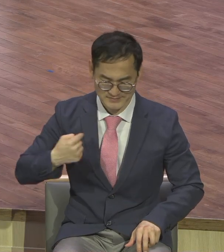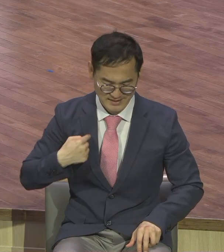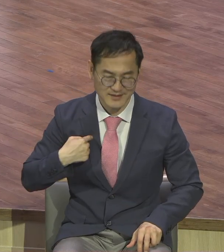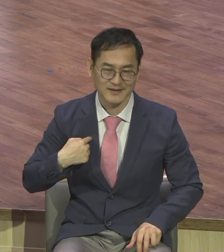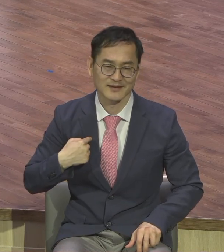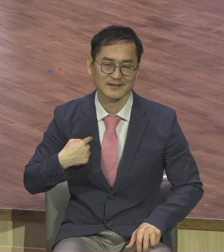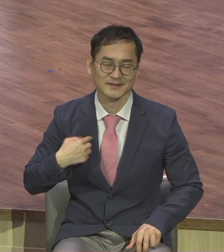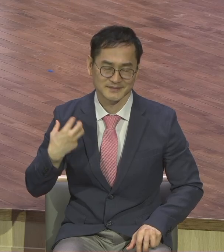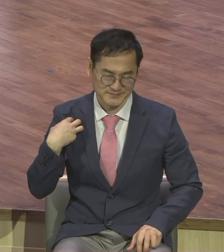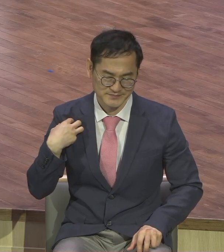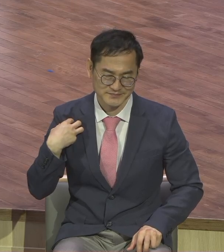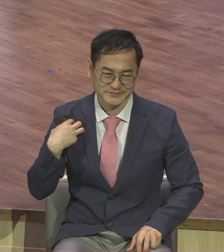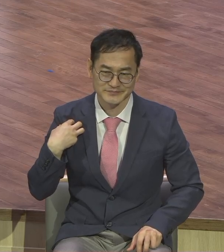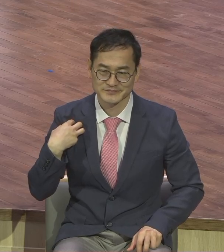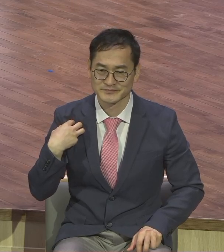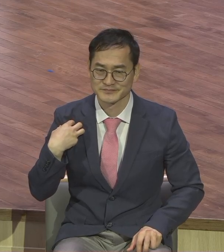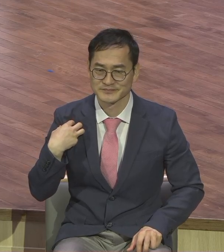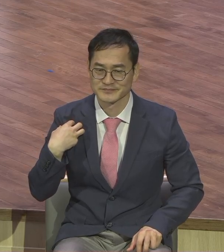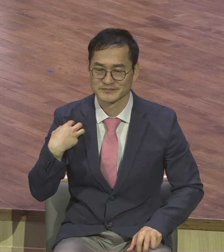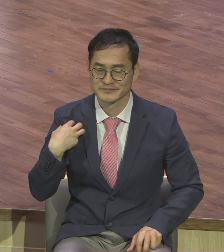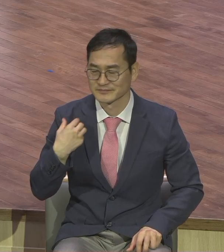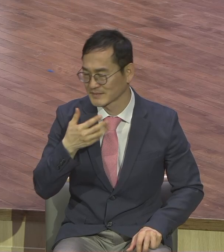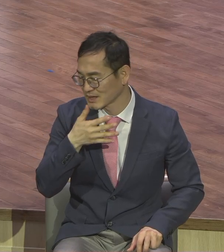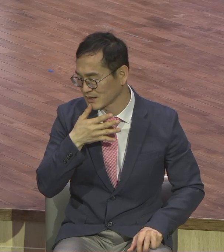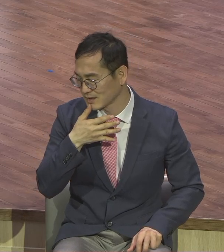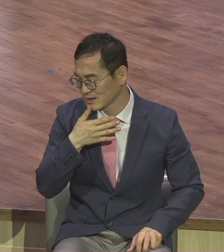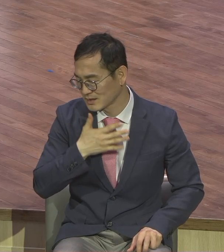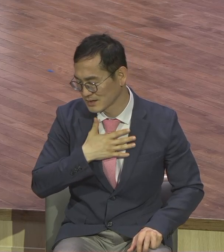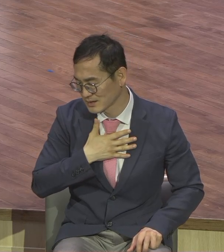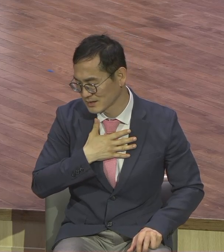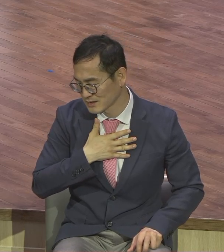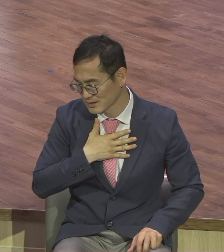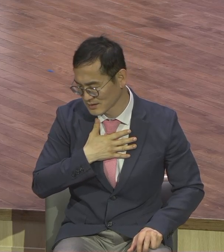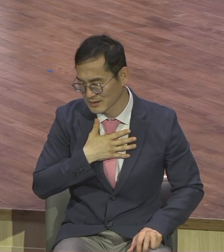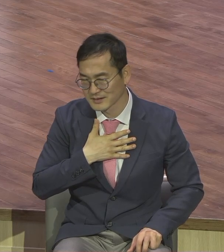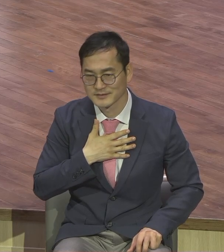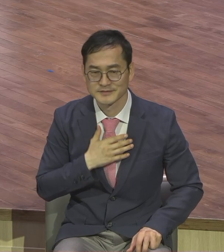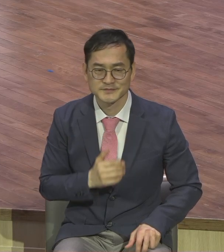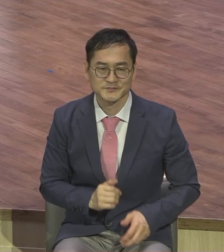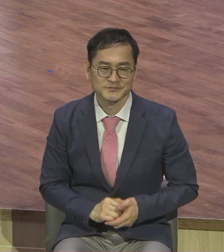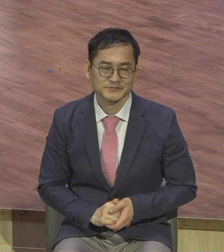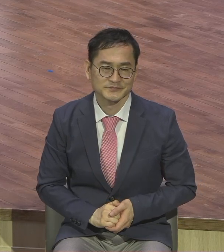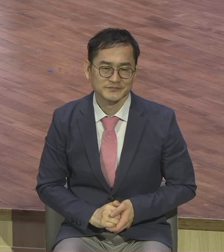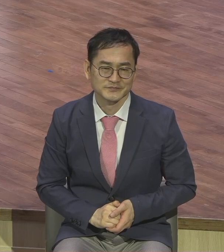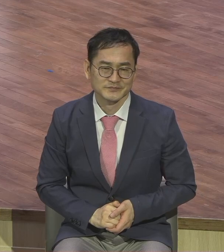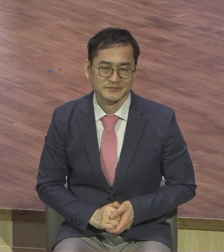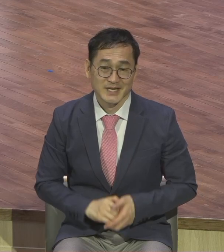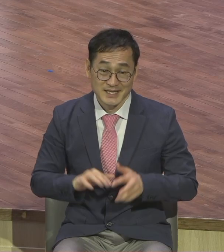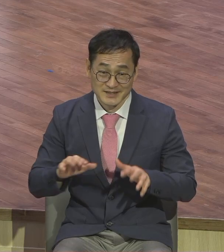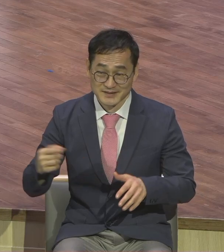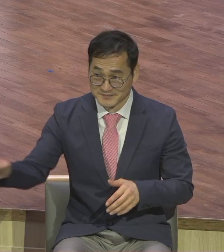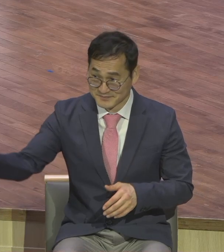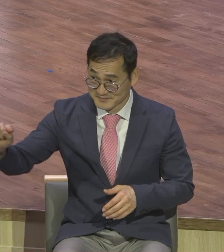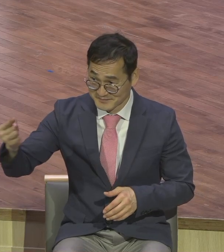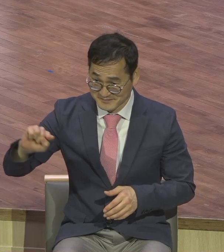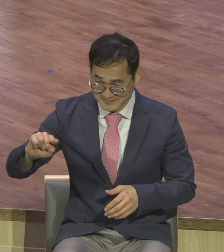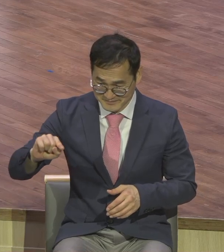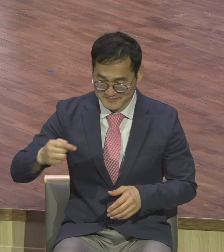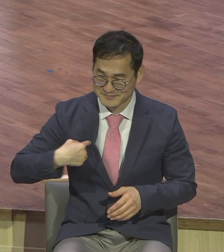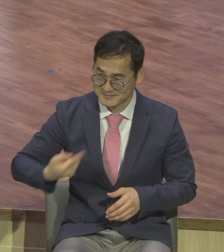네게 울림이 있어야 돼요. 영계 모든 성도들 이제는 내 차례다. 이런 영적